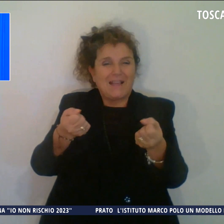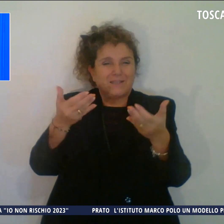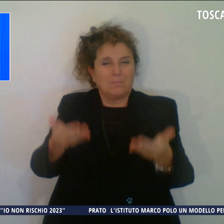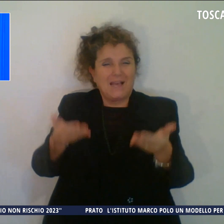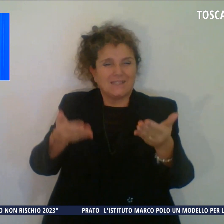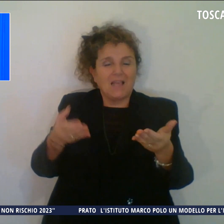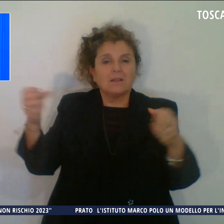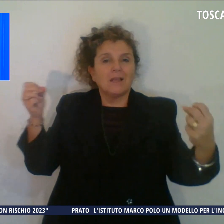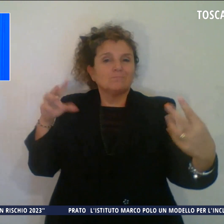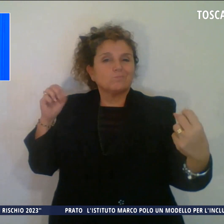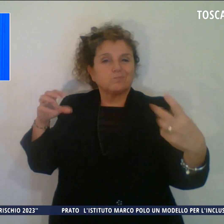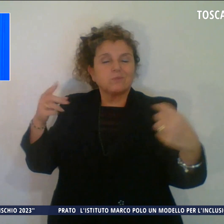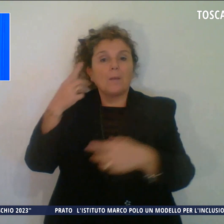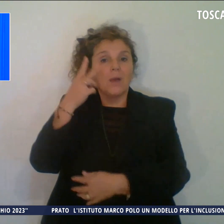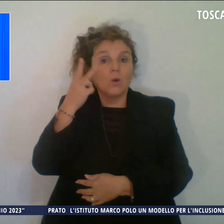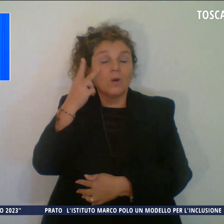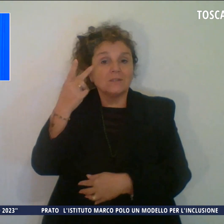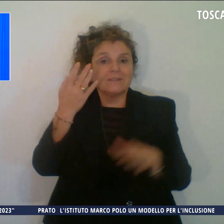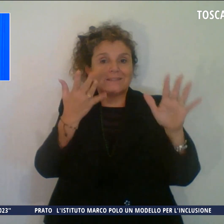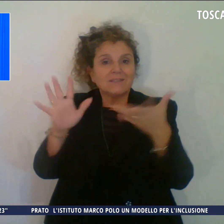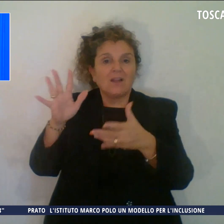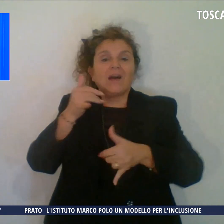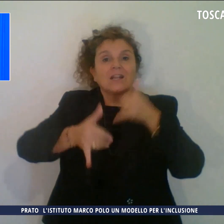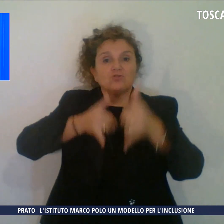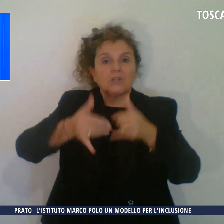salvaguardare pedoni e ciclisti.